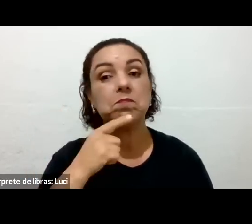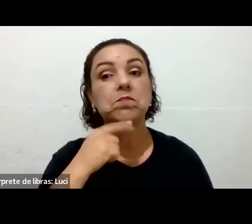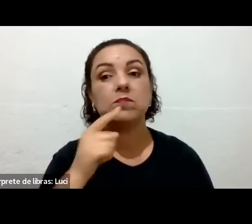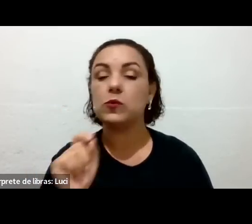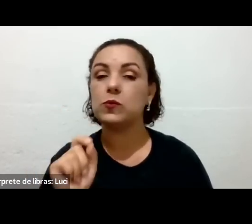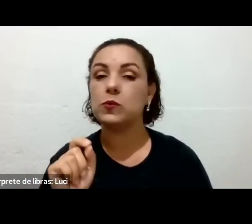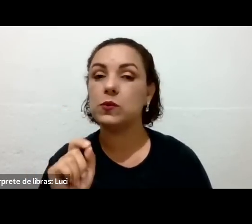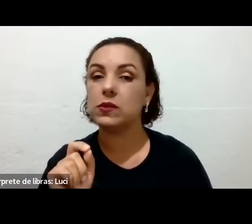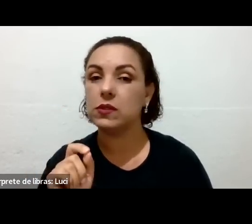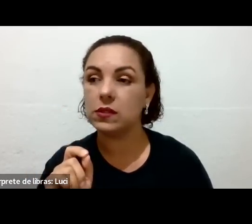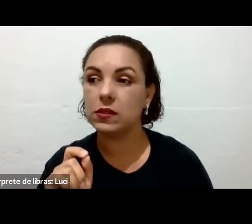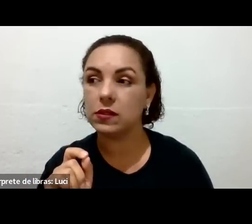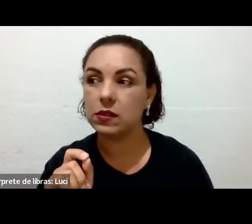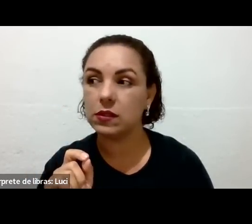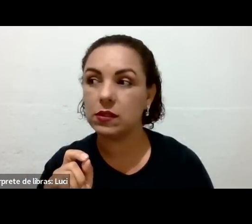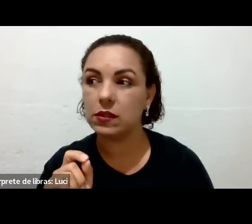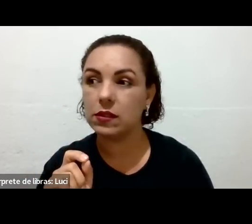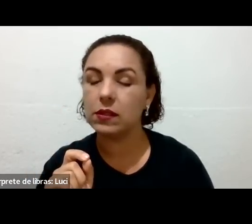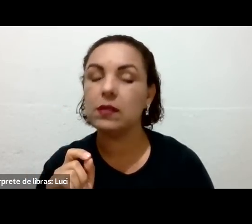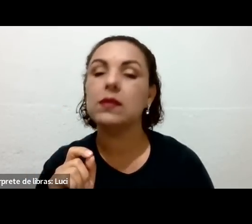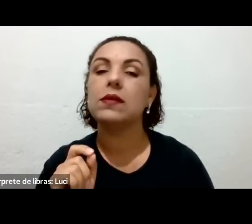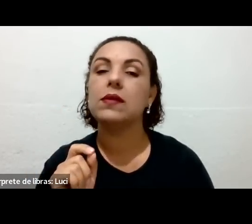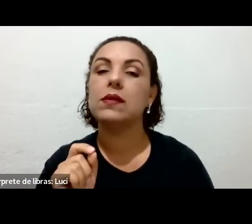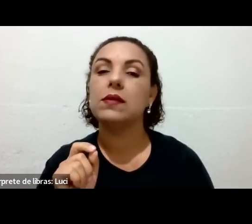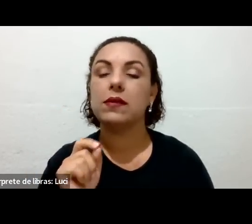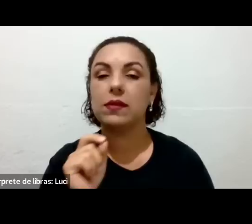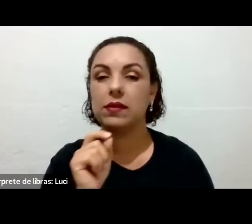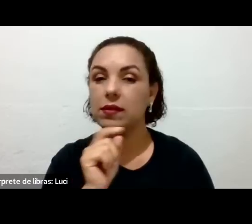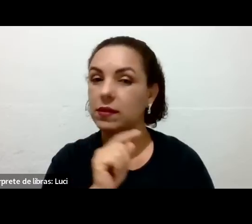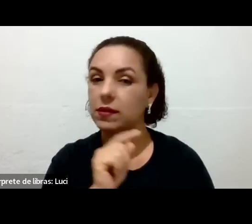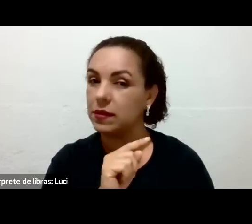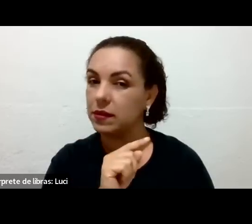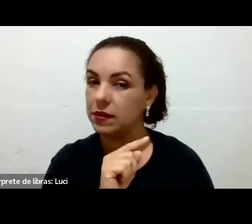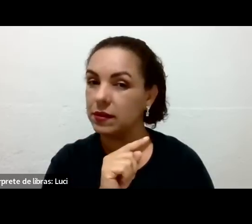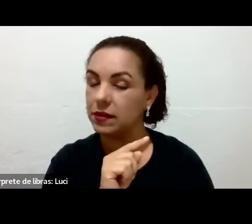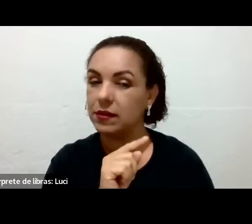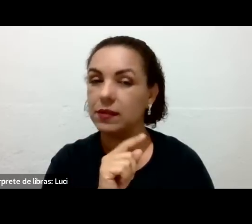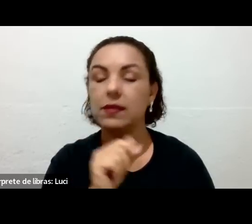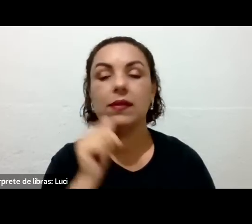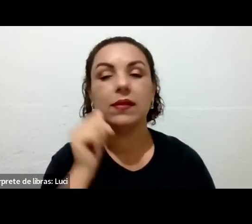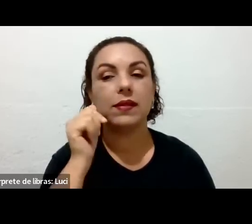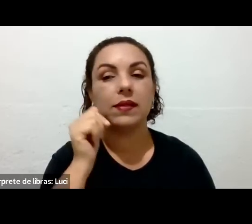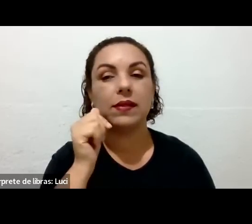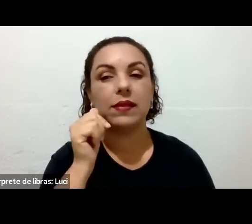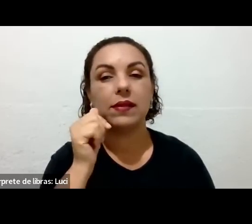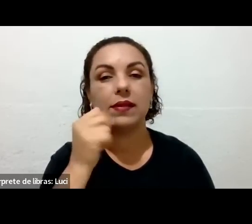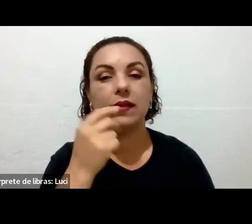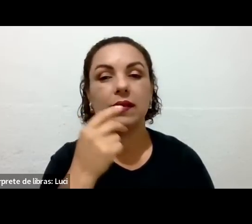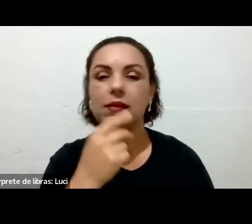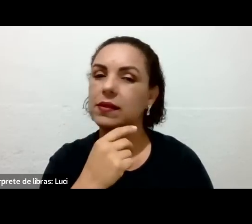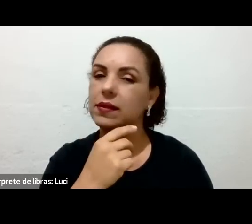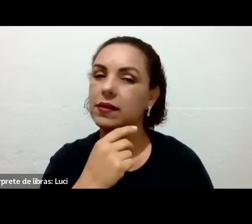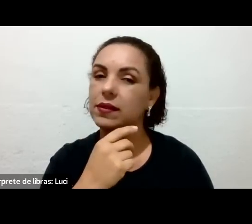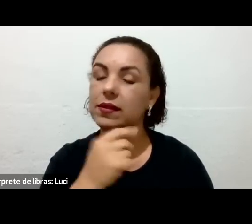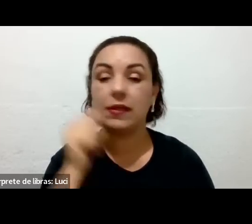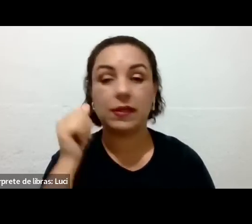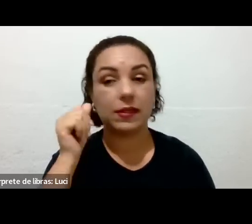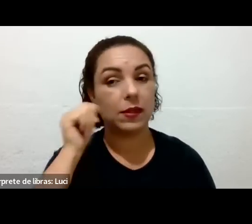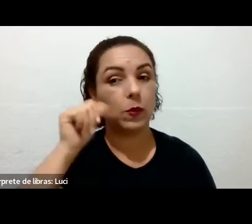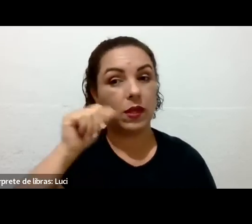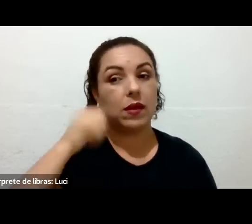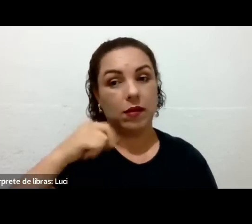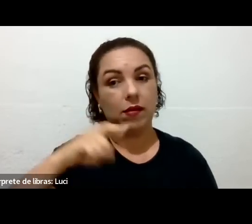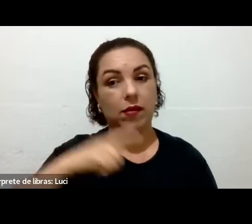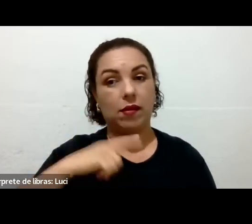uma cliente de Ademário vai viajar pra outro país. Só que ela quer levar o